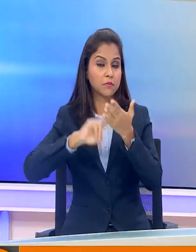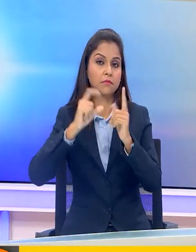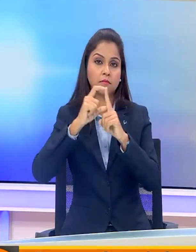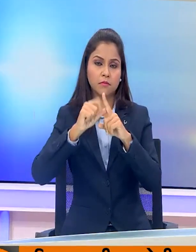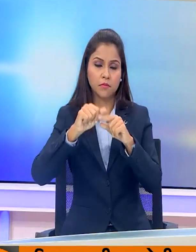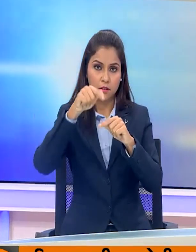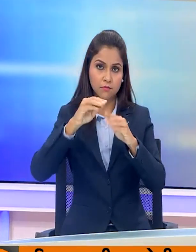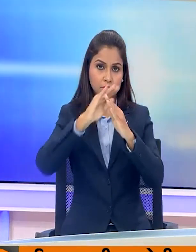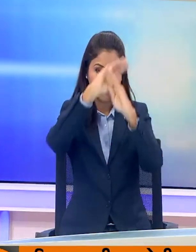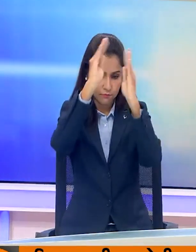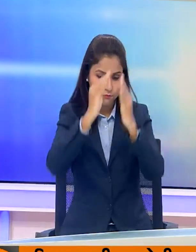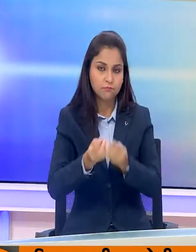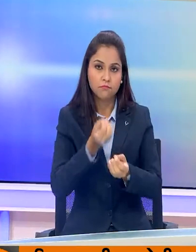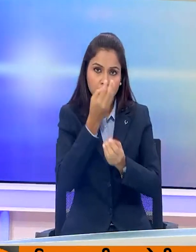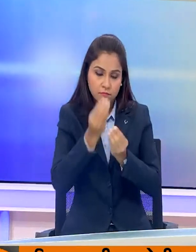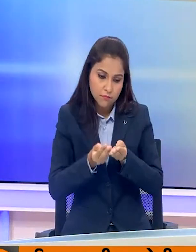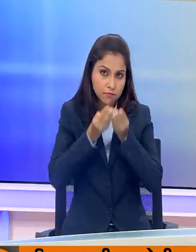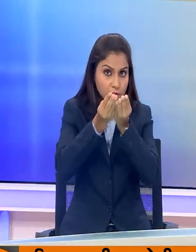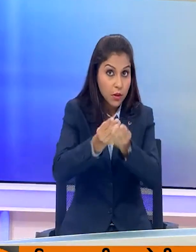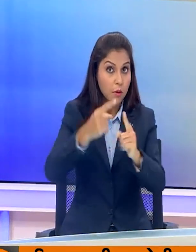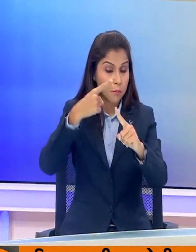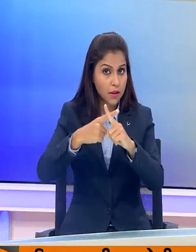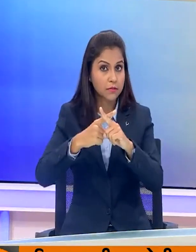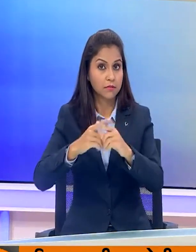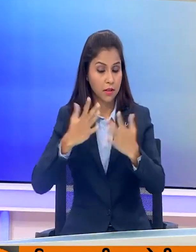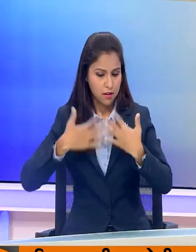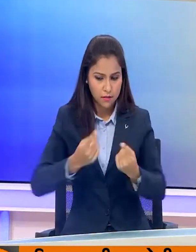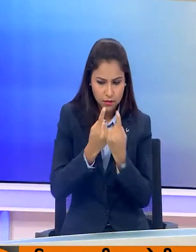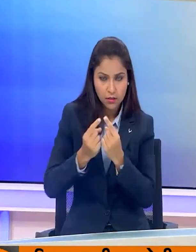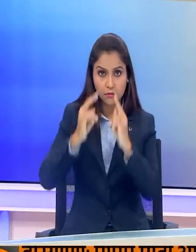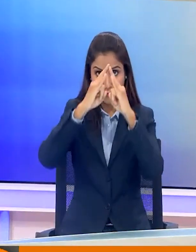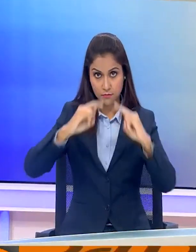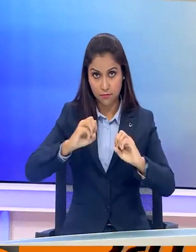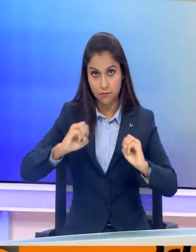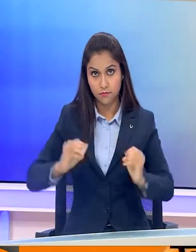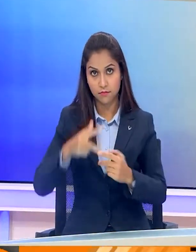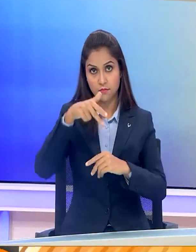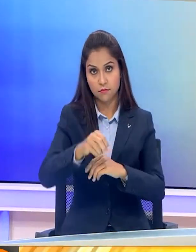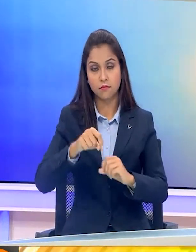पर बुष्पांजली अर्पित करेंगे और हैल्थ चेक अप केम्प का शुभारम करेंगे